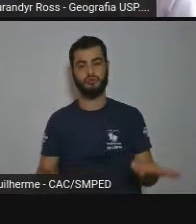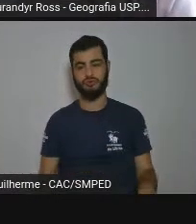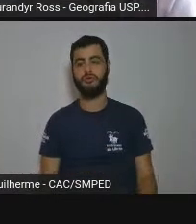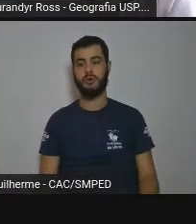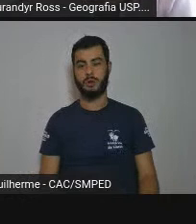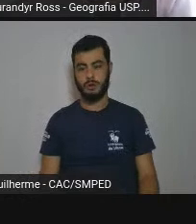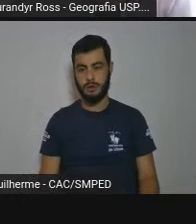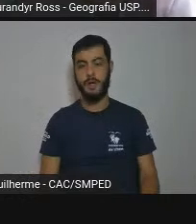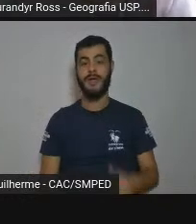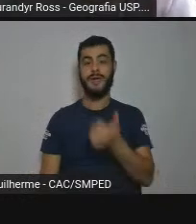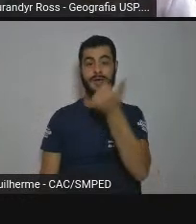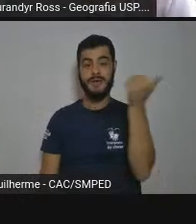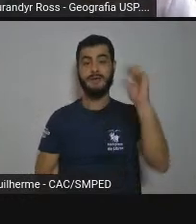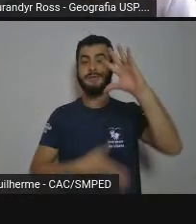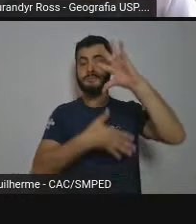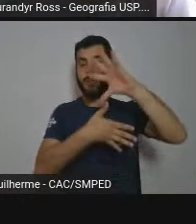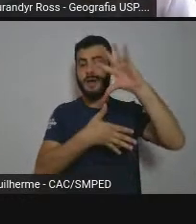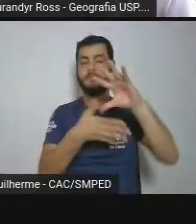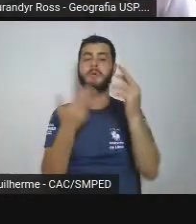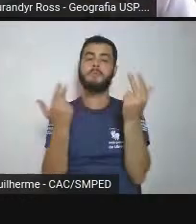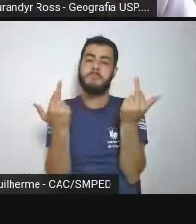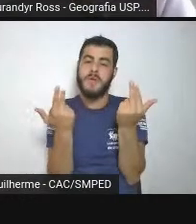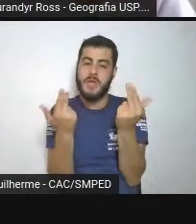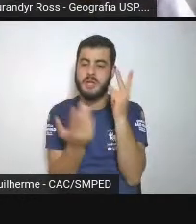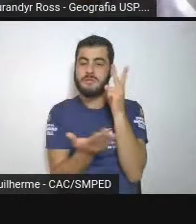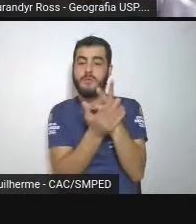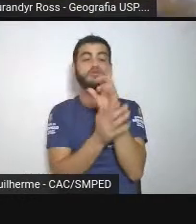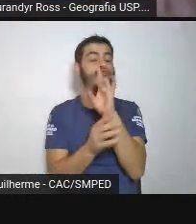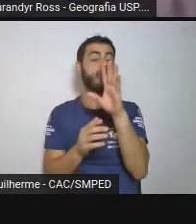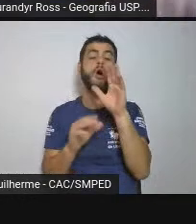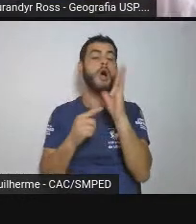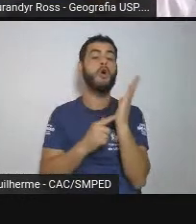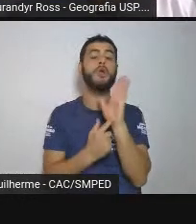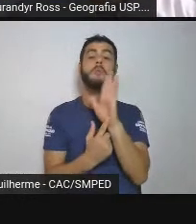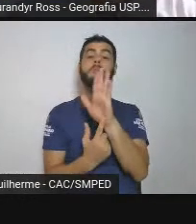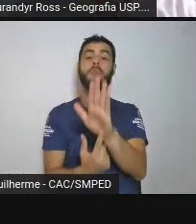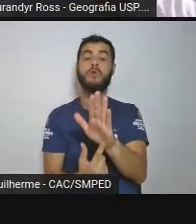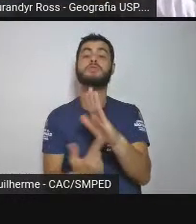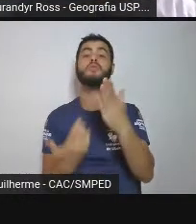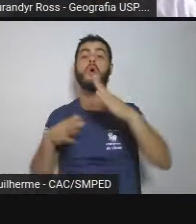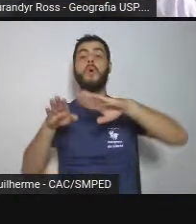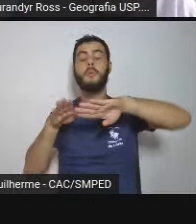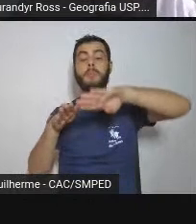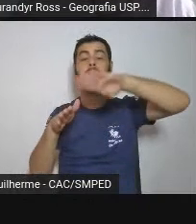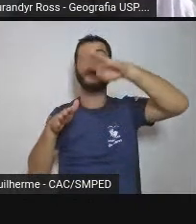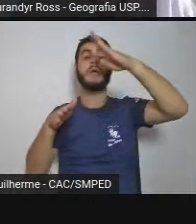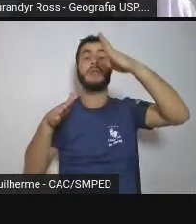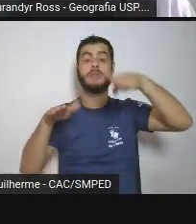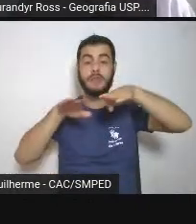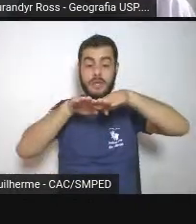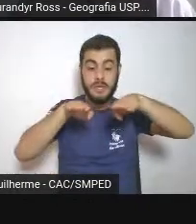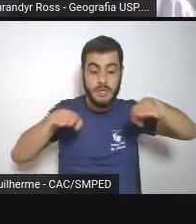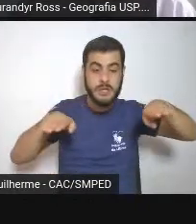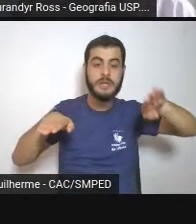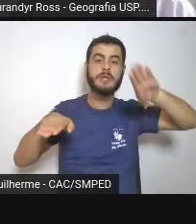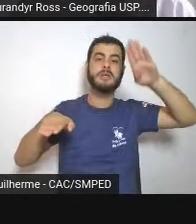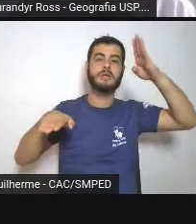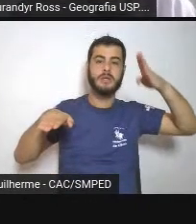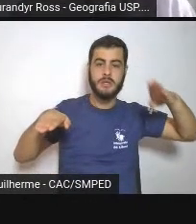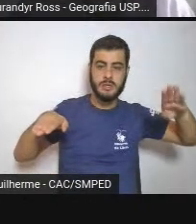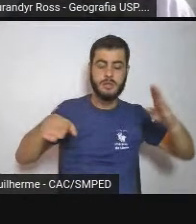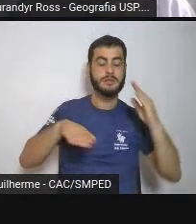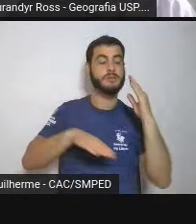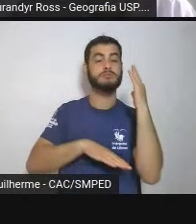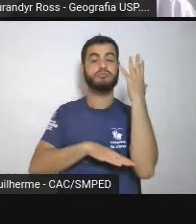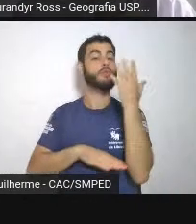enfatizando as planícies que nós temos no meio dessa morraria toda, dessas serras. Tudo isso que é amarelo